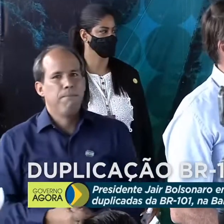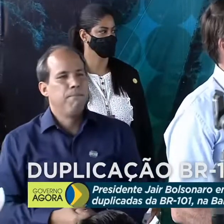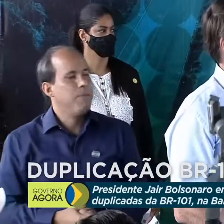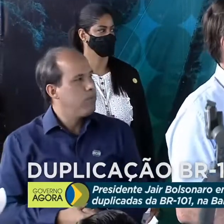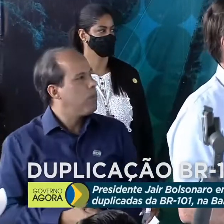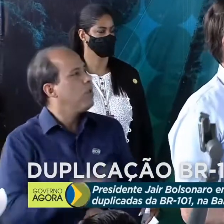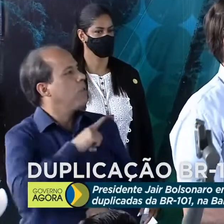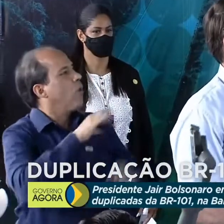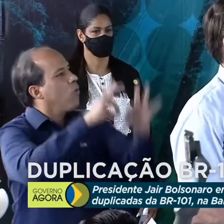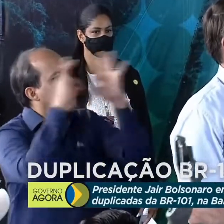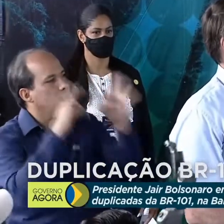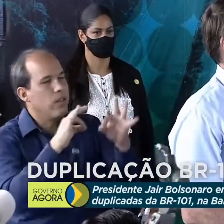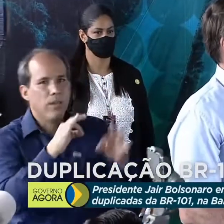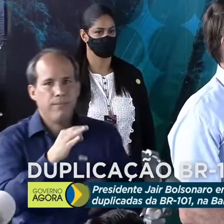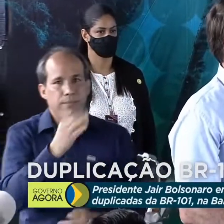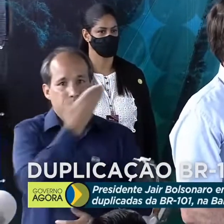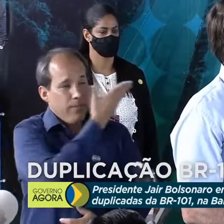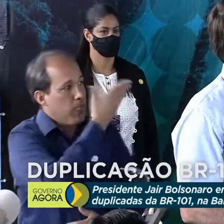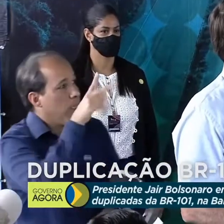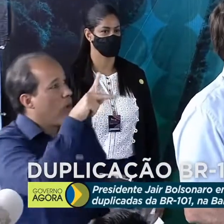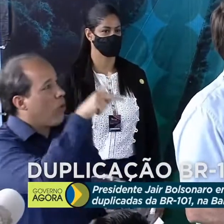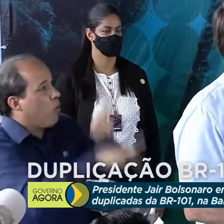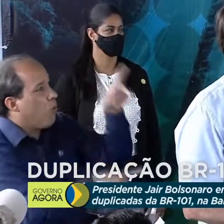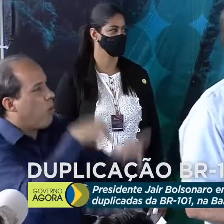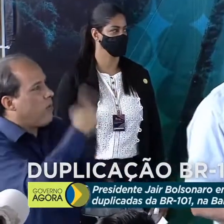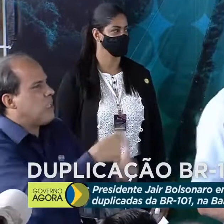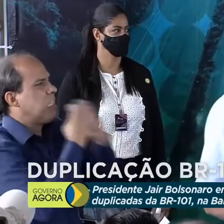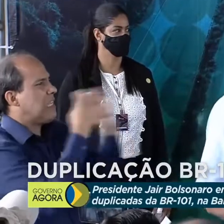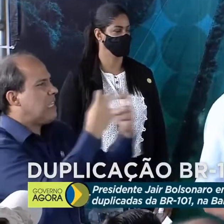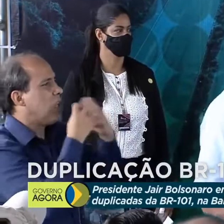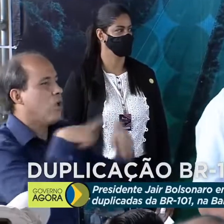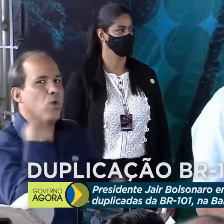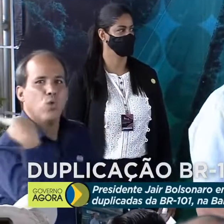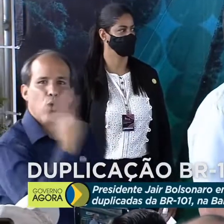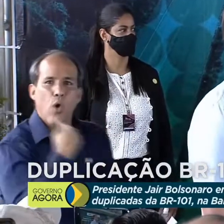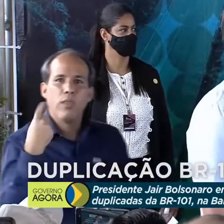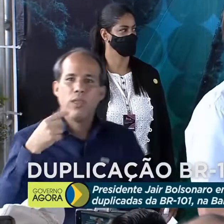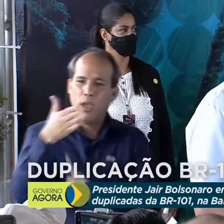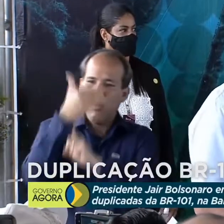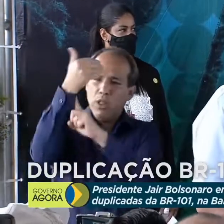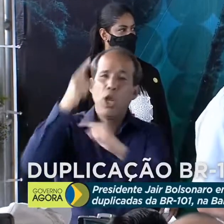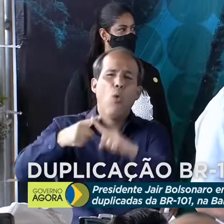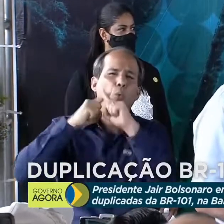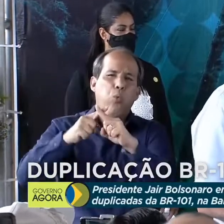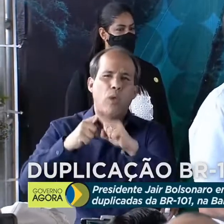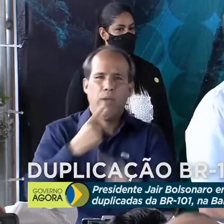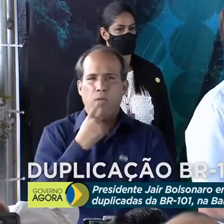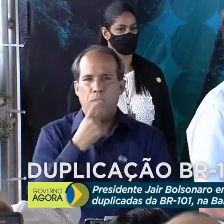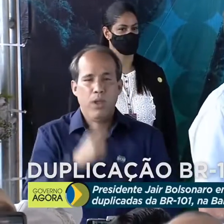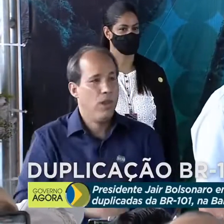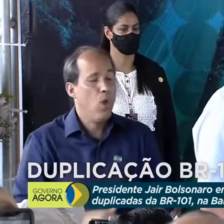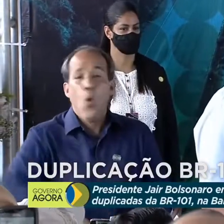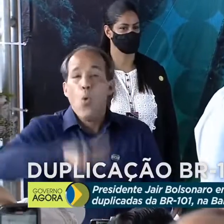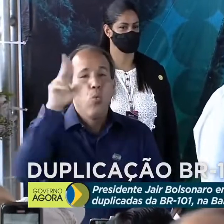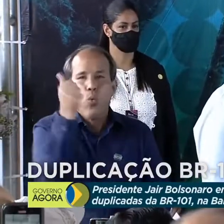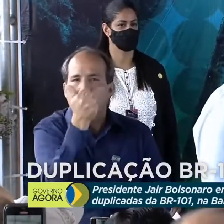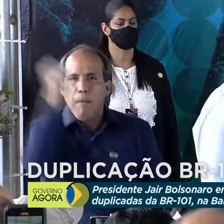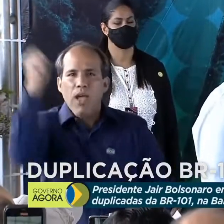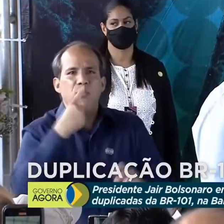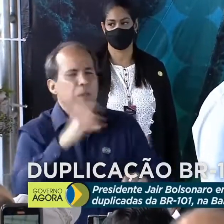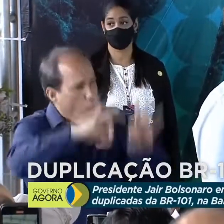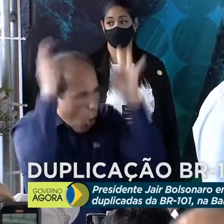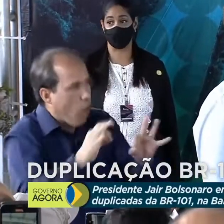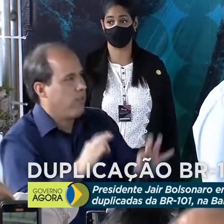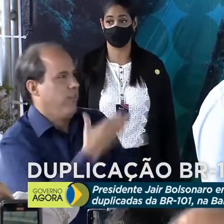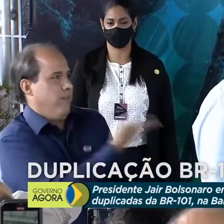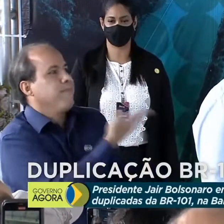Tenho certeza aí, o povo que está falando que a nossa bandeira não será vermelha. Jamais será vermelha. Pode ter